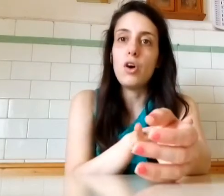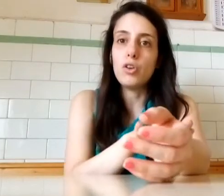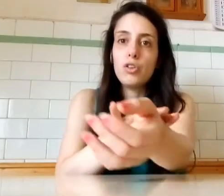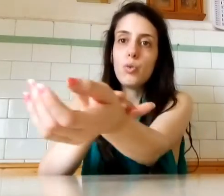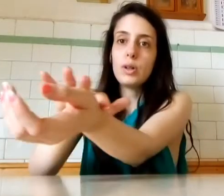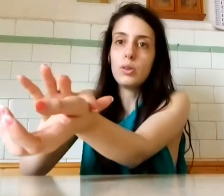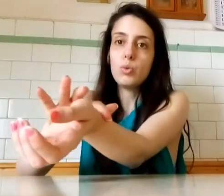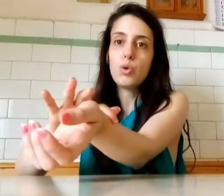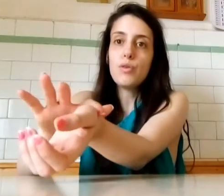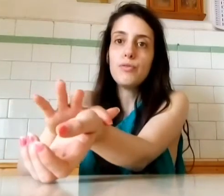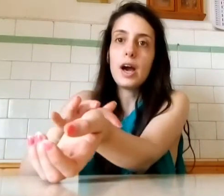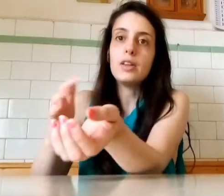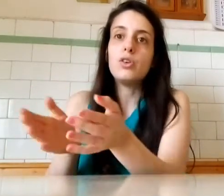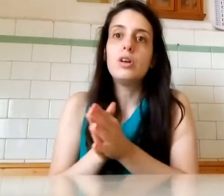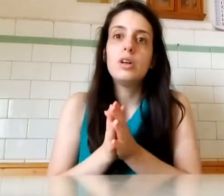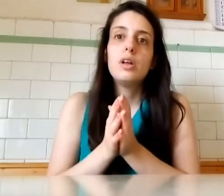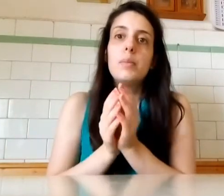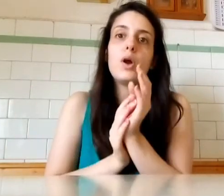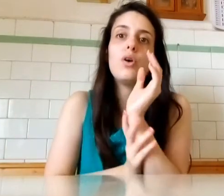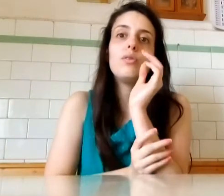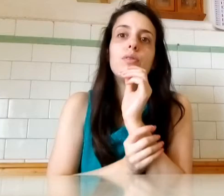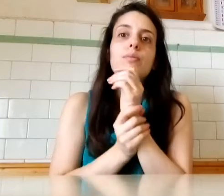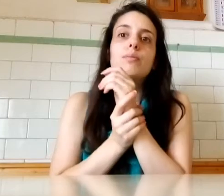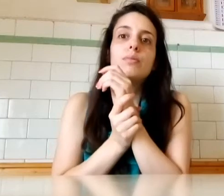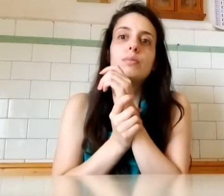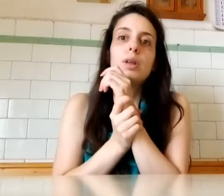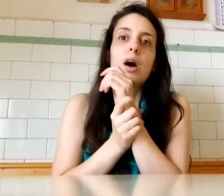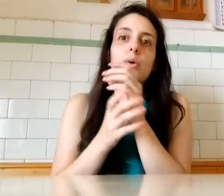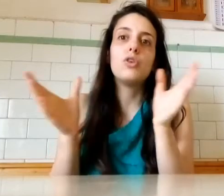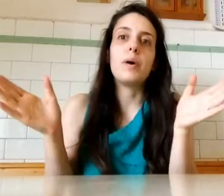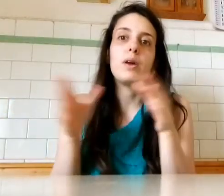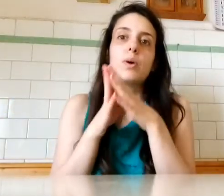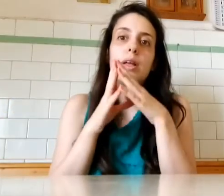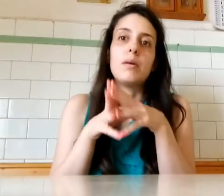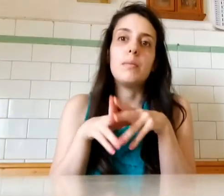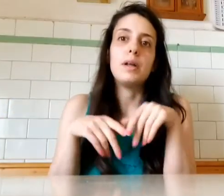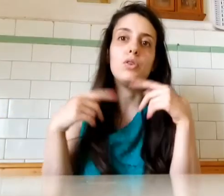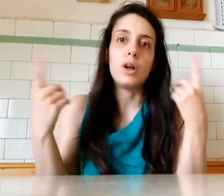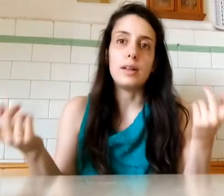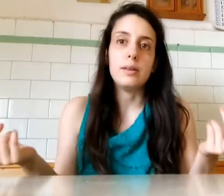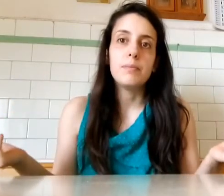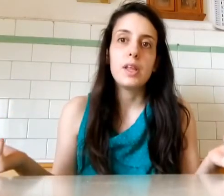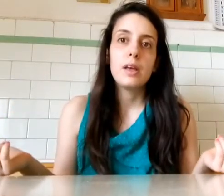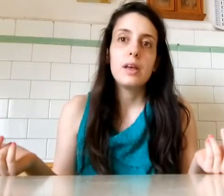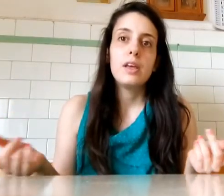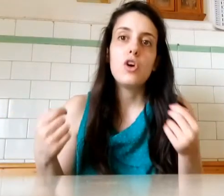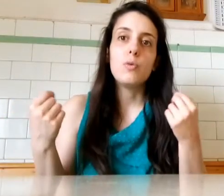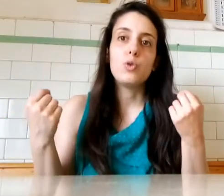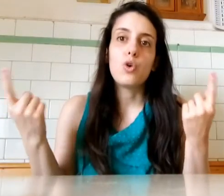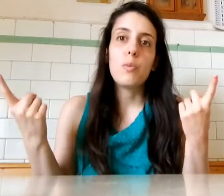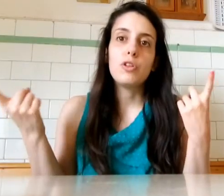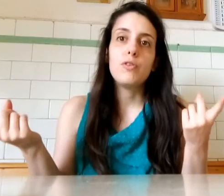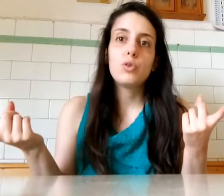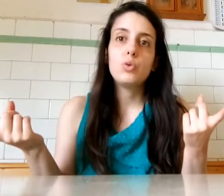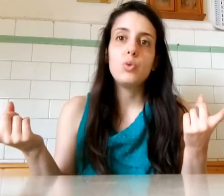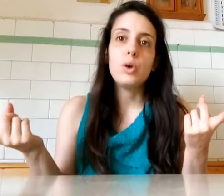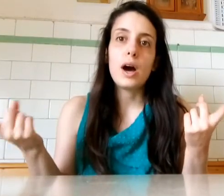rosso Quasi tutto gonfiato Però A quanto pare Qua siamo abbandonati Io ho avuto un colpo di fortuna